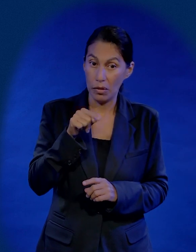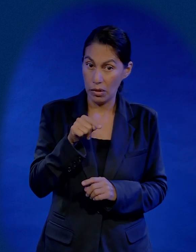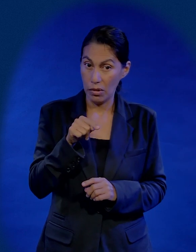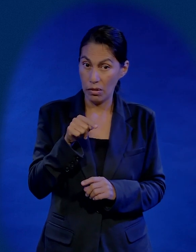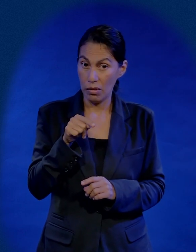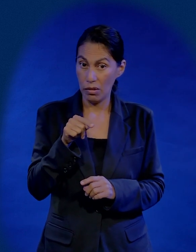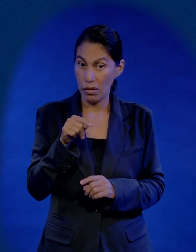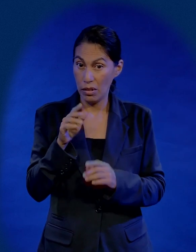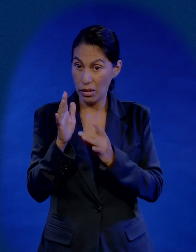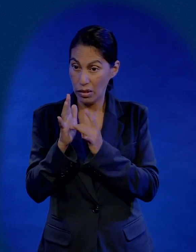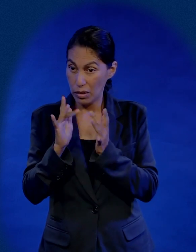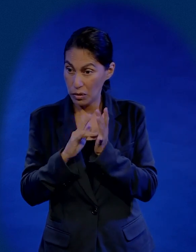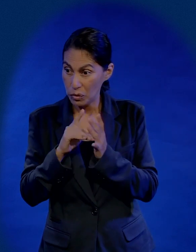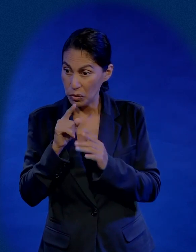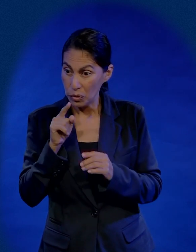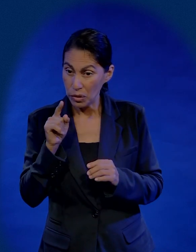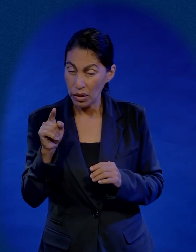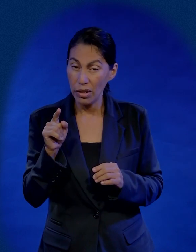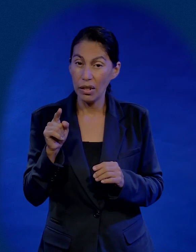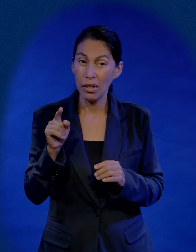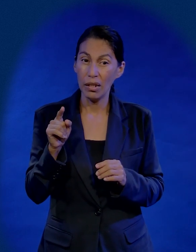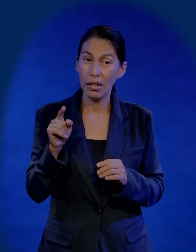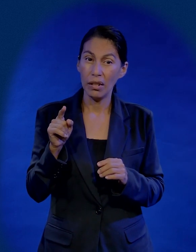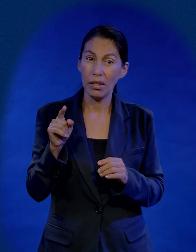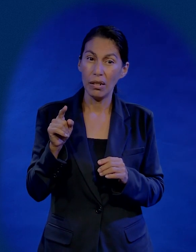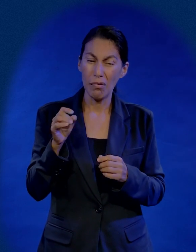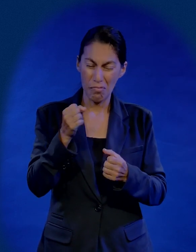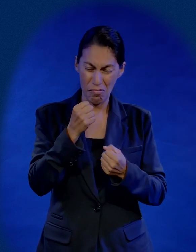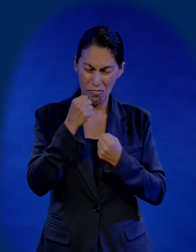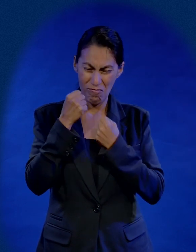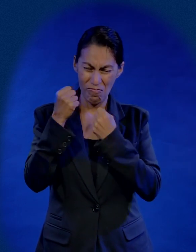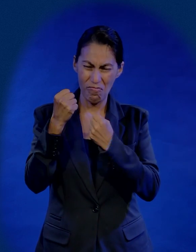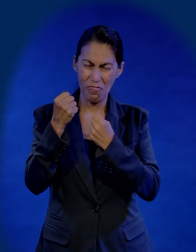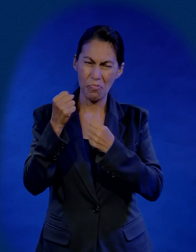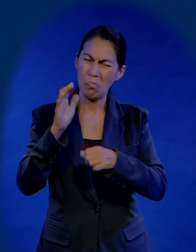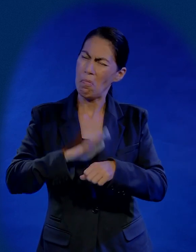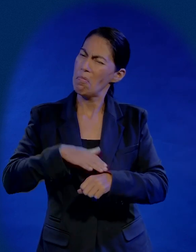todavía no logra desarrollar todo su potencial.